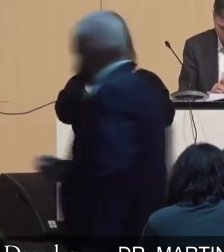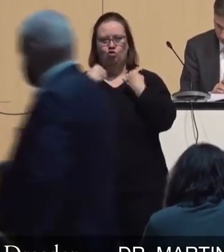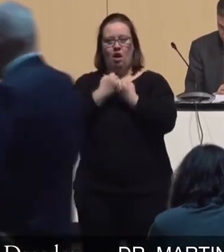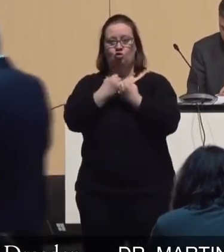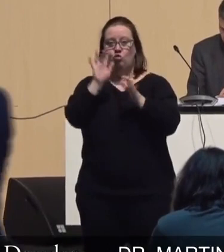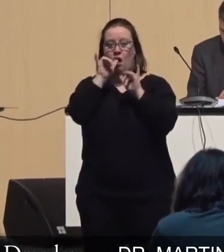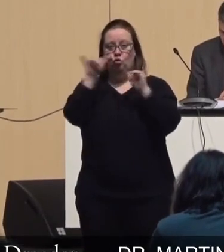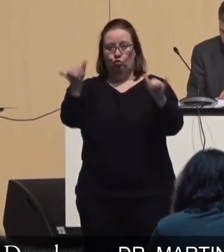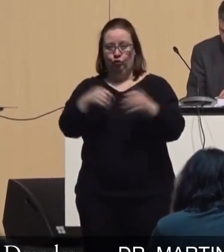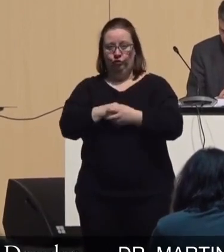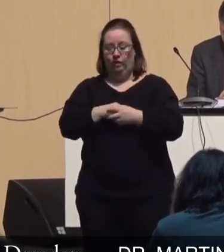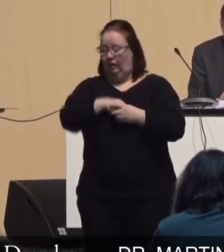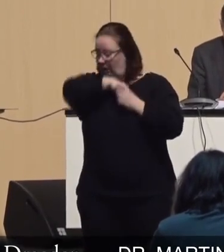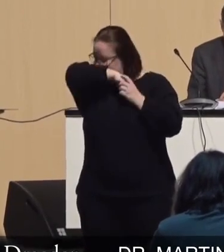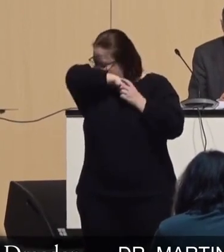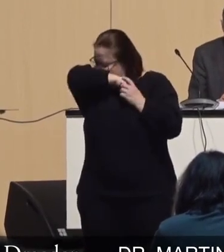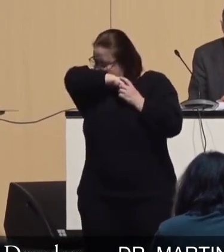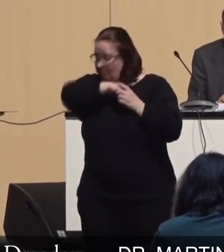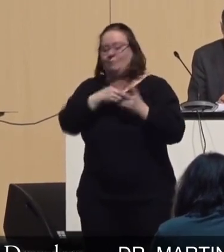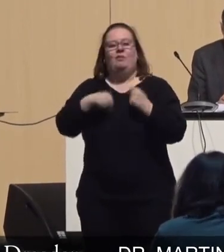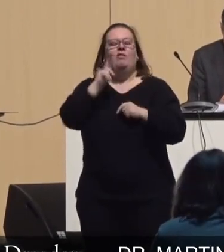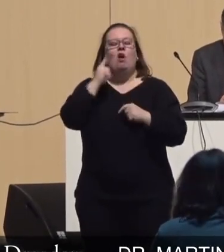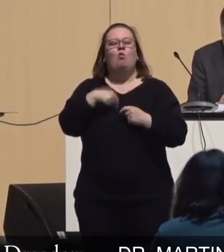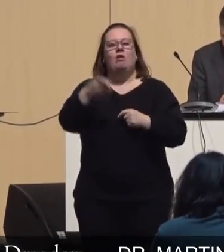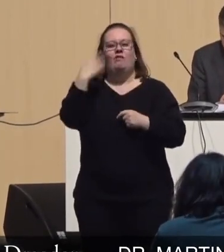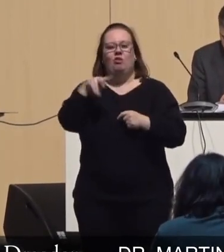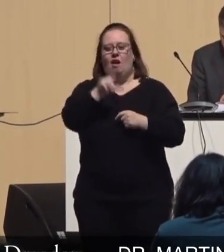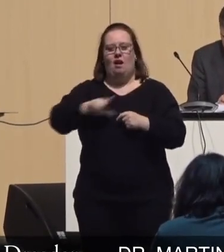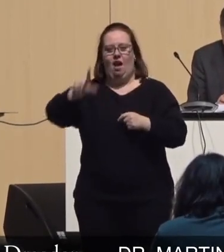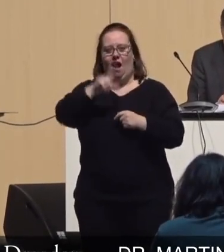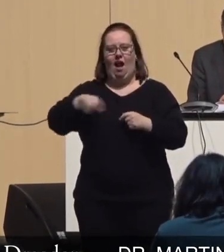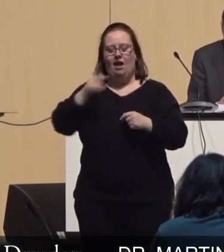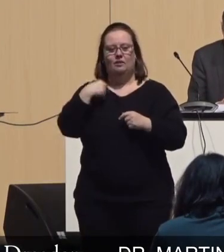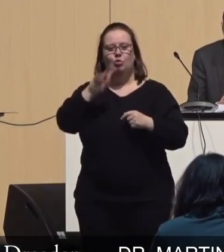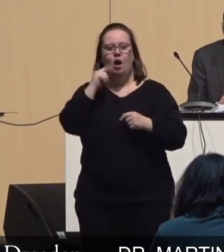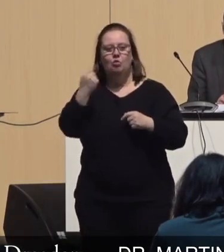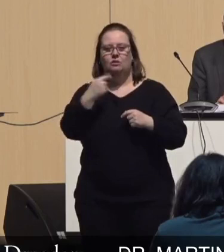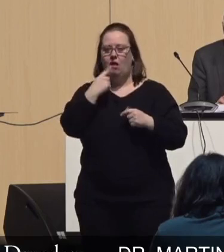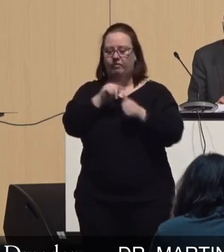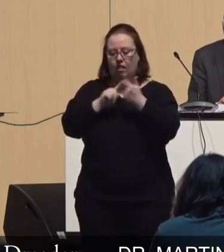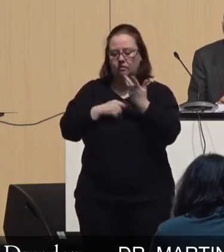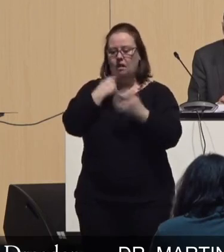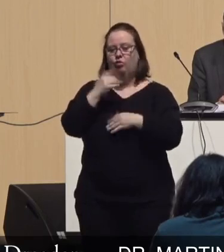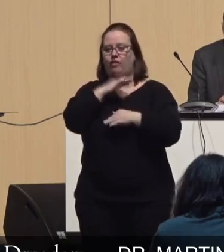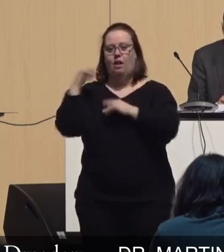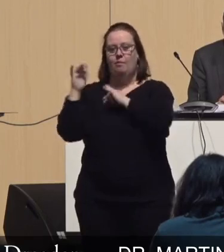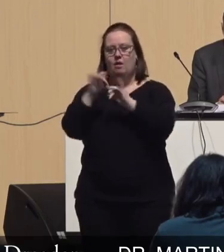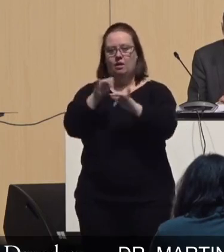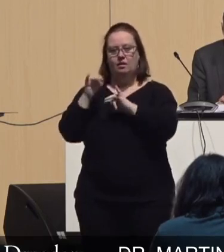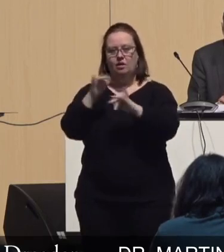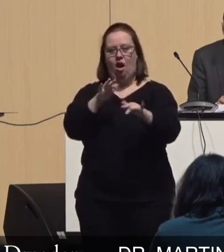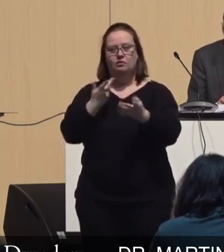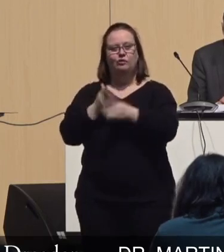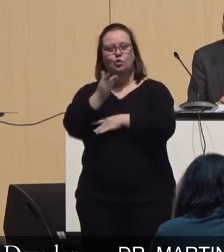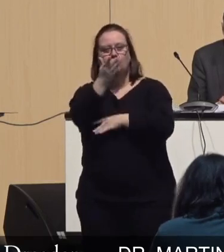hat. Wir leben in Zeiten, wo Frau von der Leyen von einem Green New Deal spricht und viele, viele Milliarden sich in der